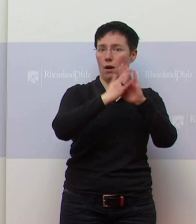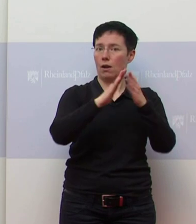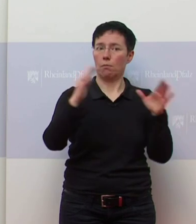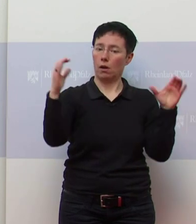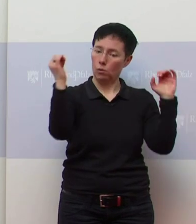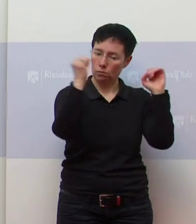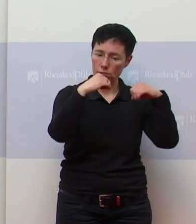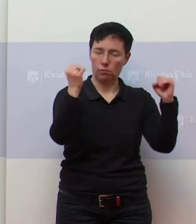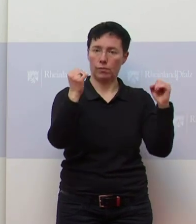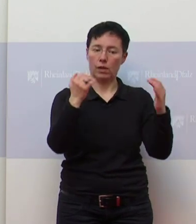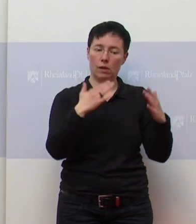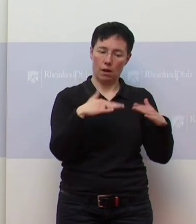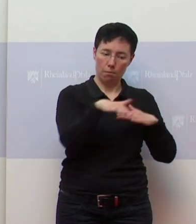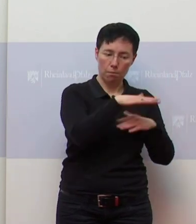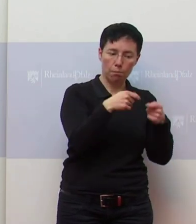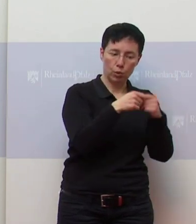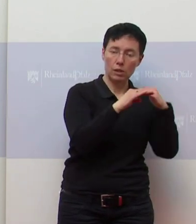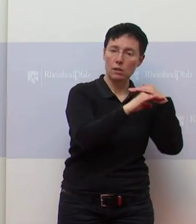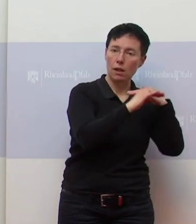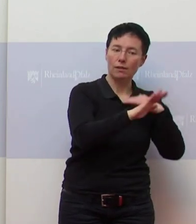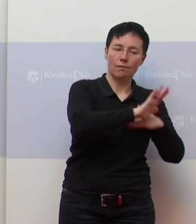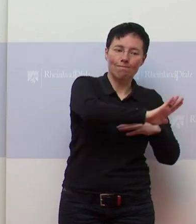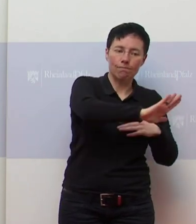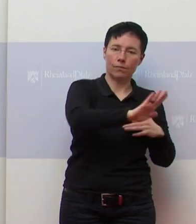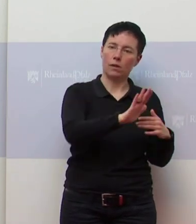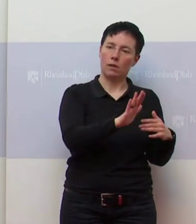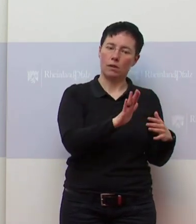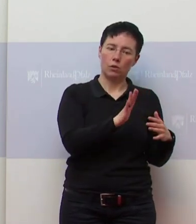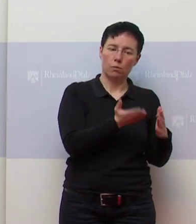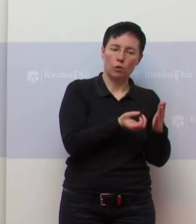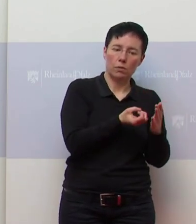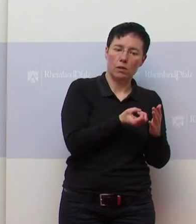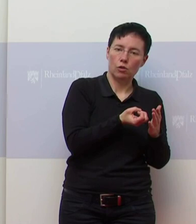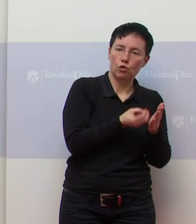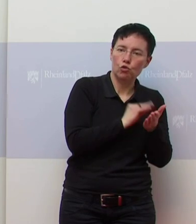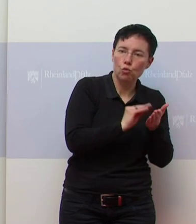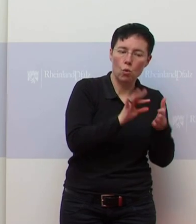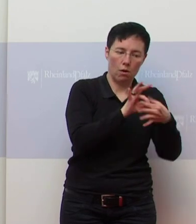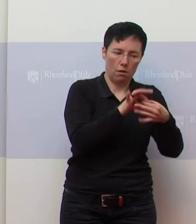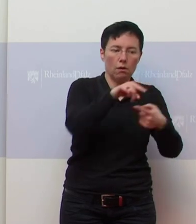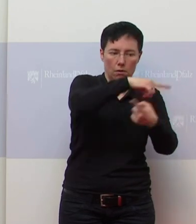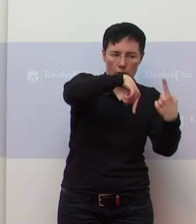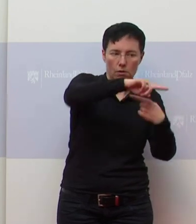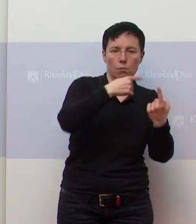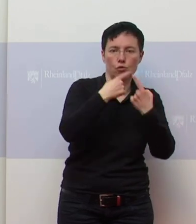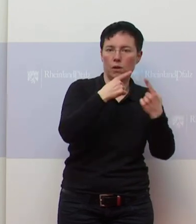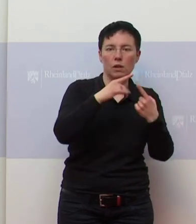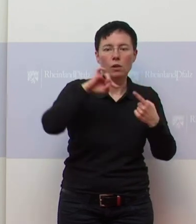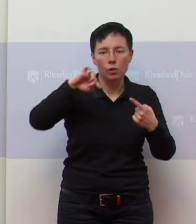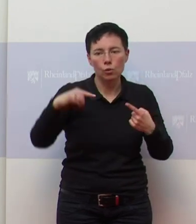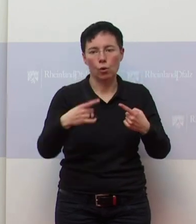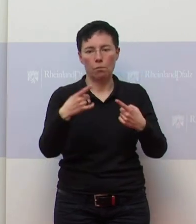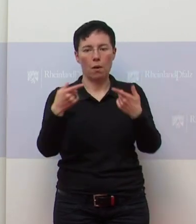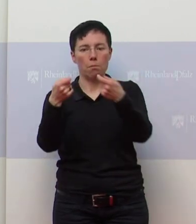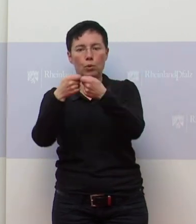Hoheit, Kultushoheit, die Schulfragen miteinander besprechen. Und dass nicht jedes Mal in der Kanzlerrunde man